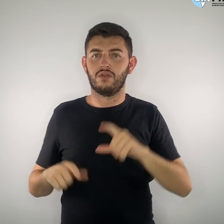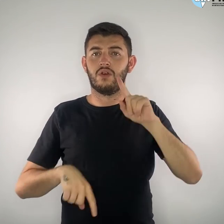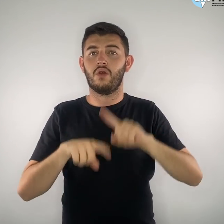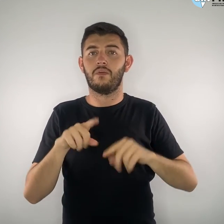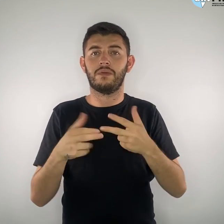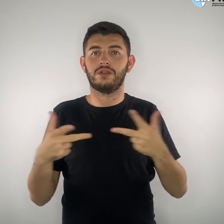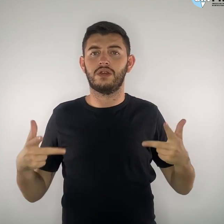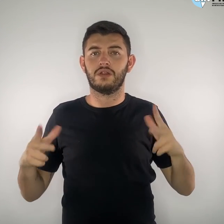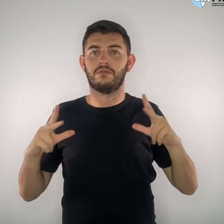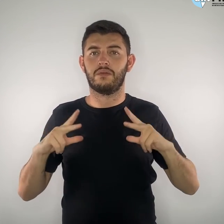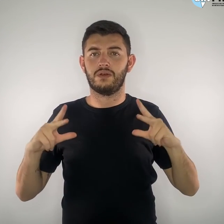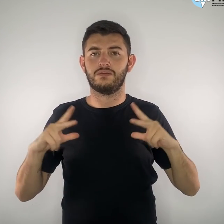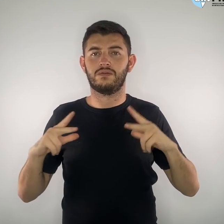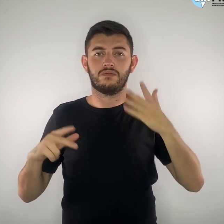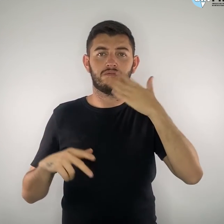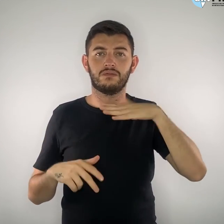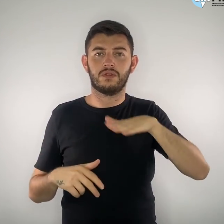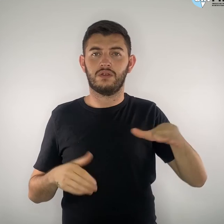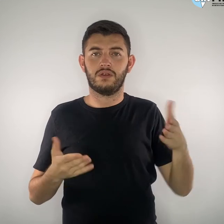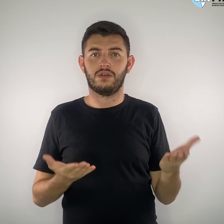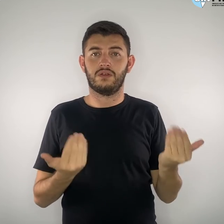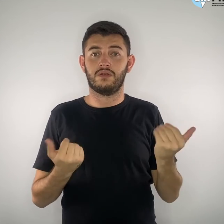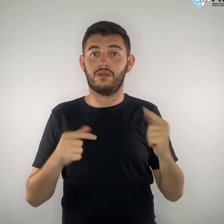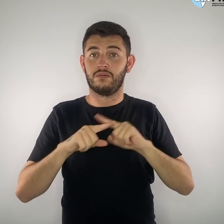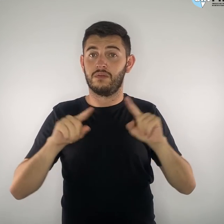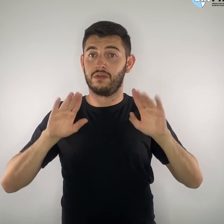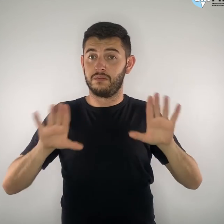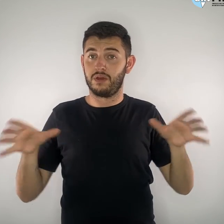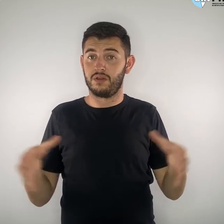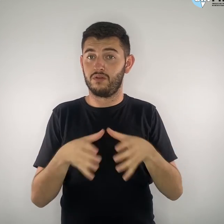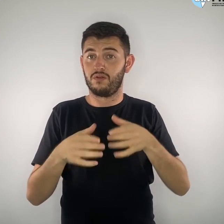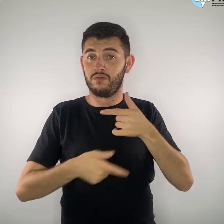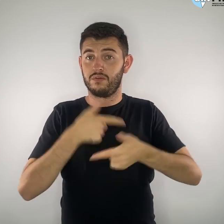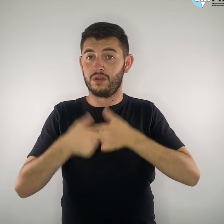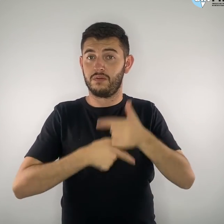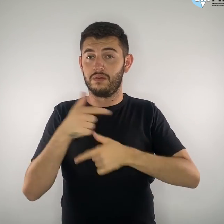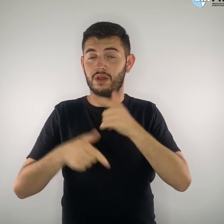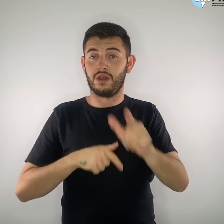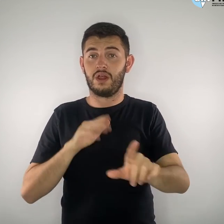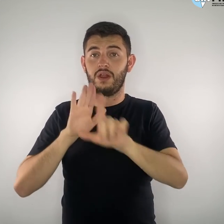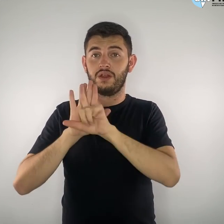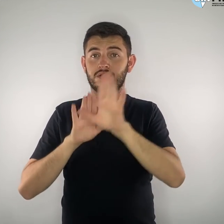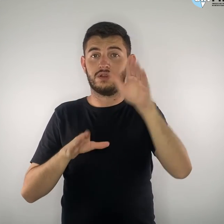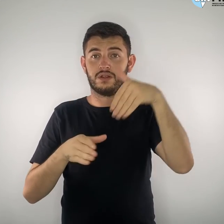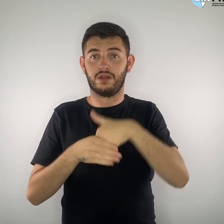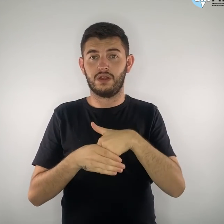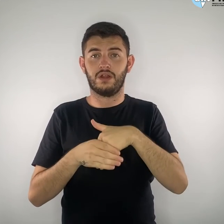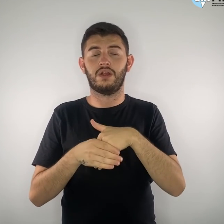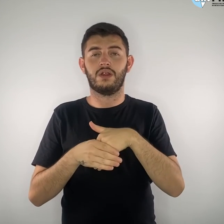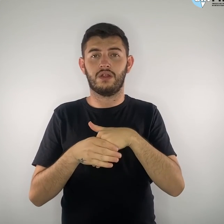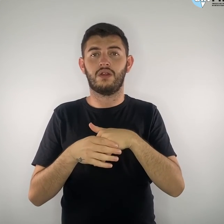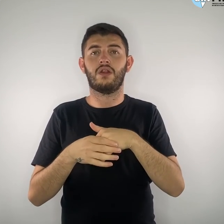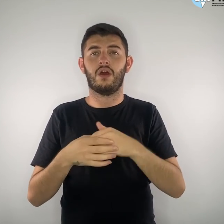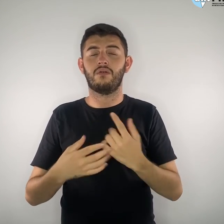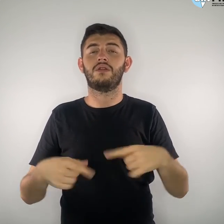No caso dos trabalhadores, além da legislação eleitoral e trabalhista, ele